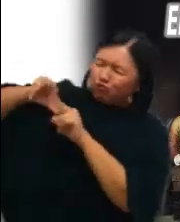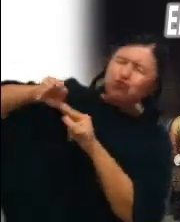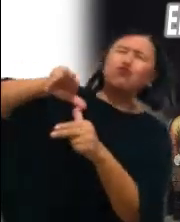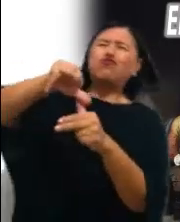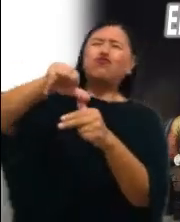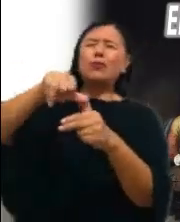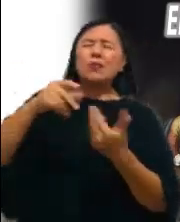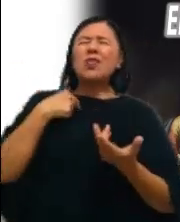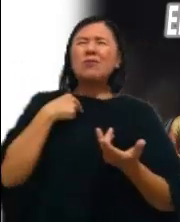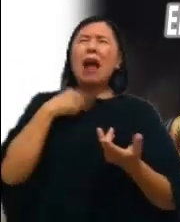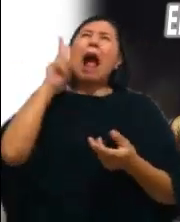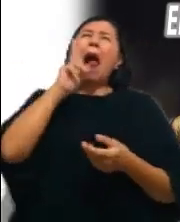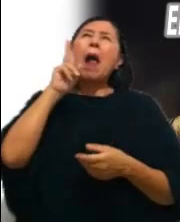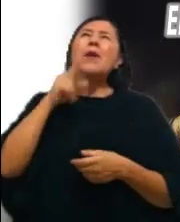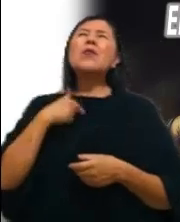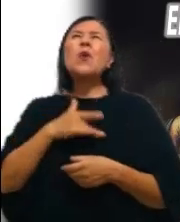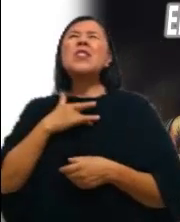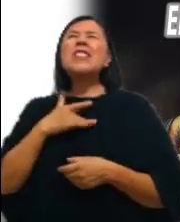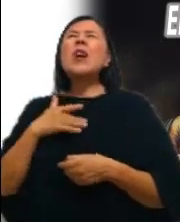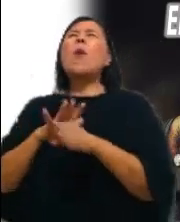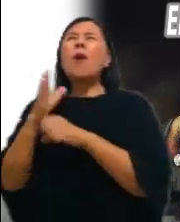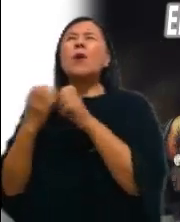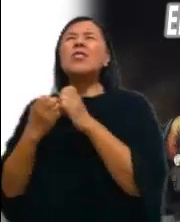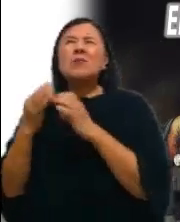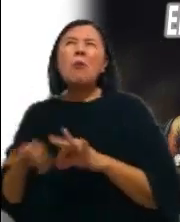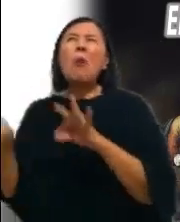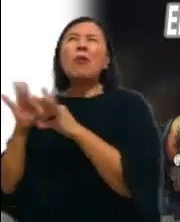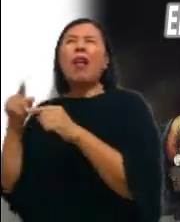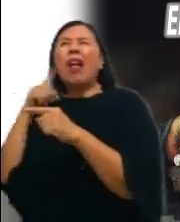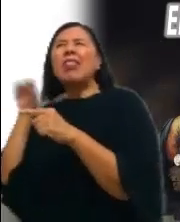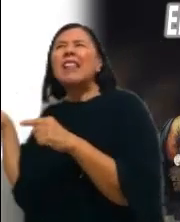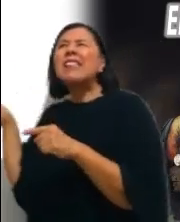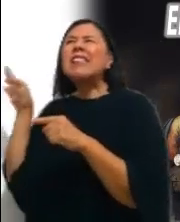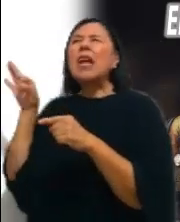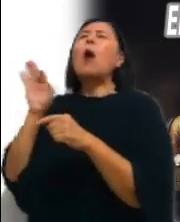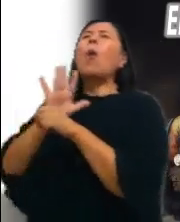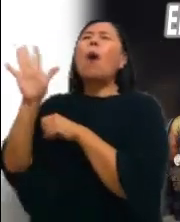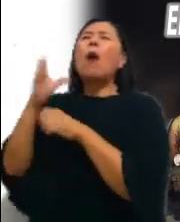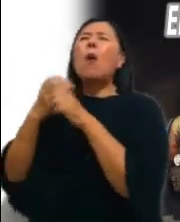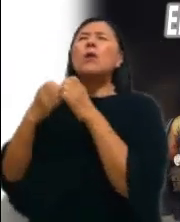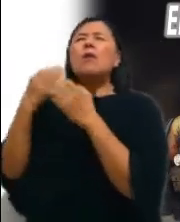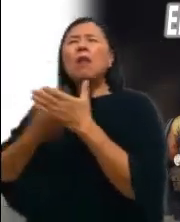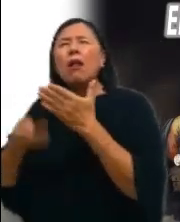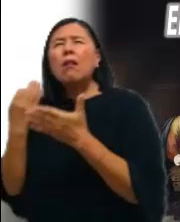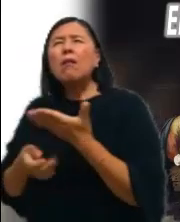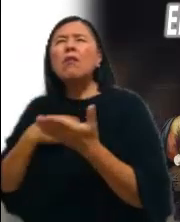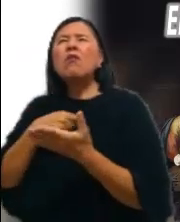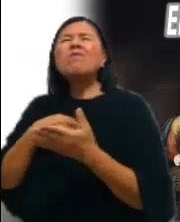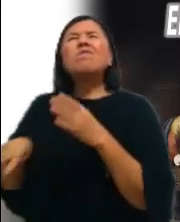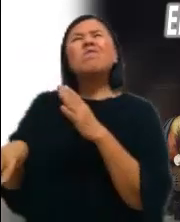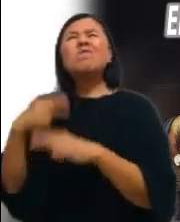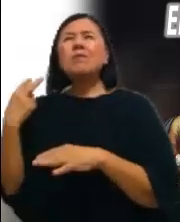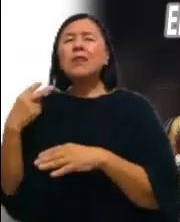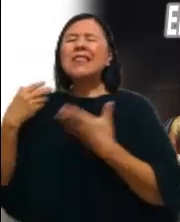viví como importante ¿Qué me ha dejado huecos y vacíos? ¿Cuántas cosas pude hacer que me